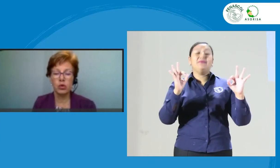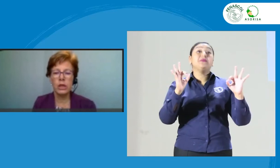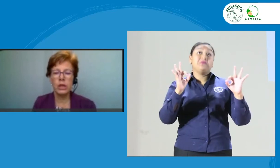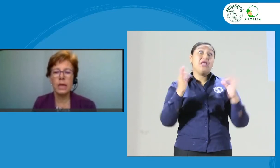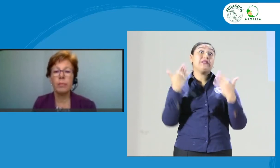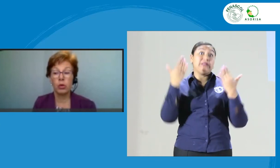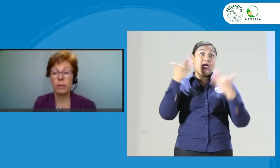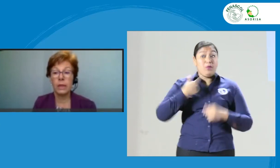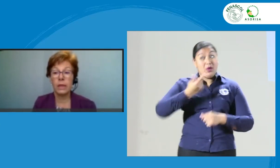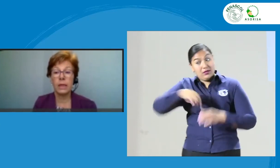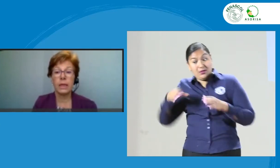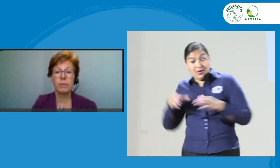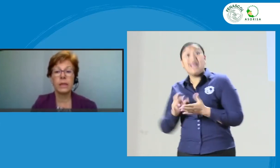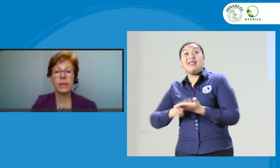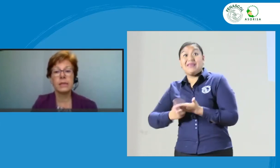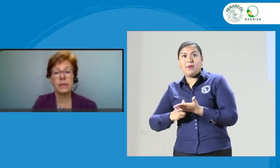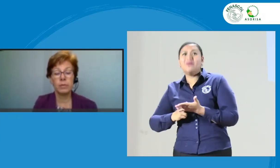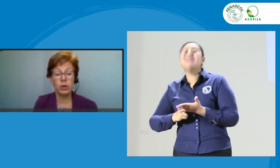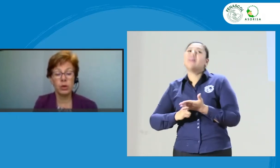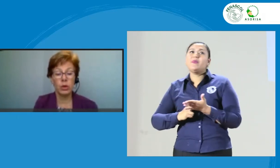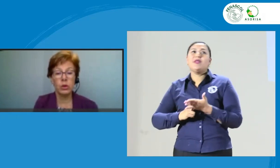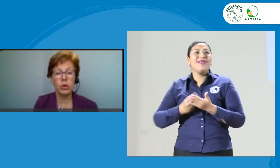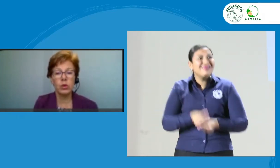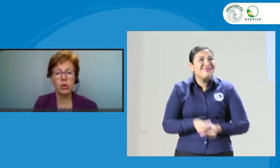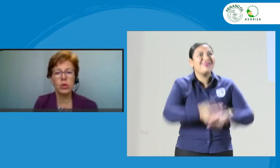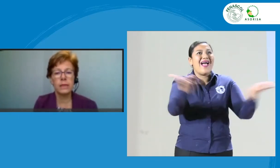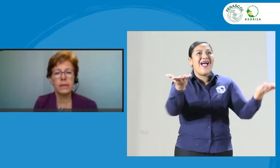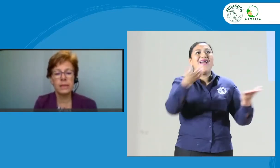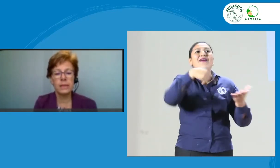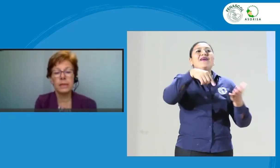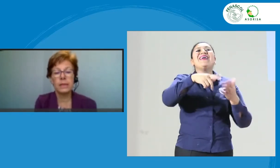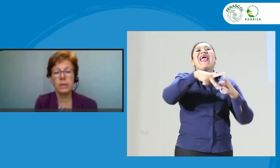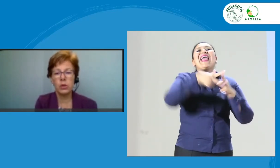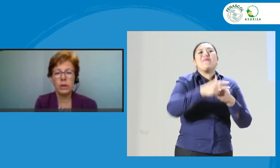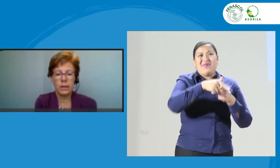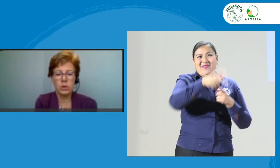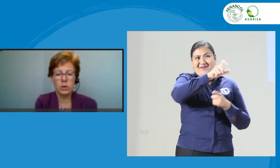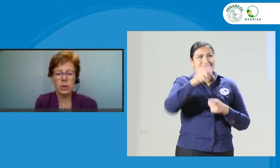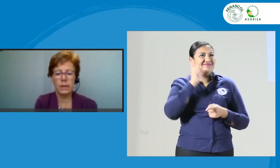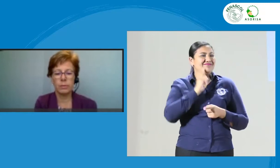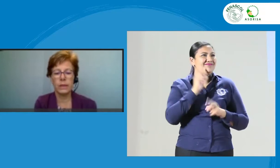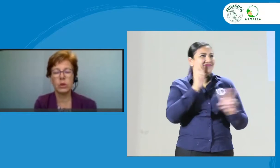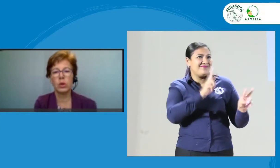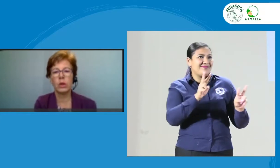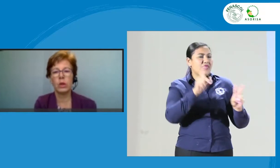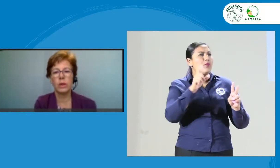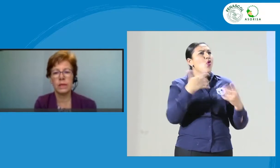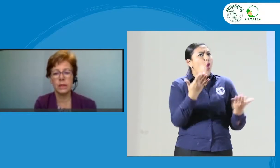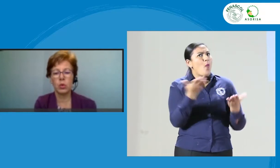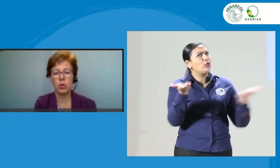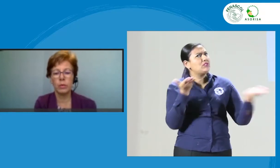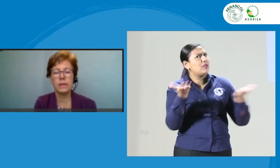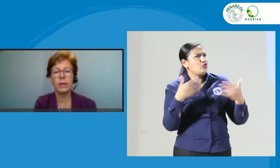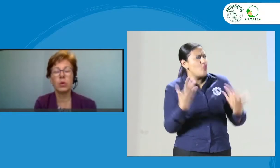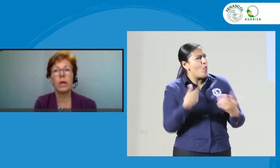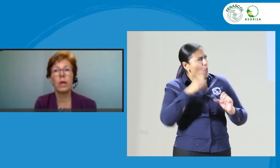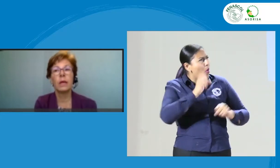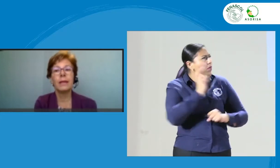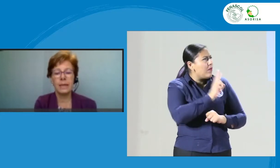nos guía, pero también le da herramientas a las personas sordas, usuarias del servicio, en el caso de la interpretación de lengua de señas colombiana en español, de qué